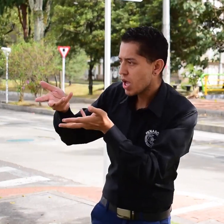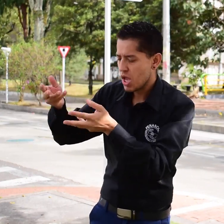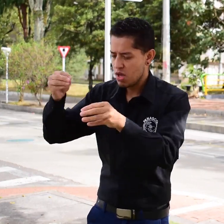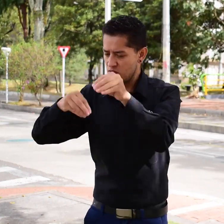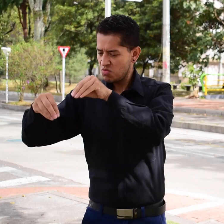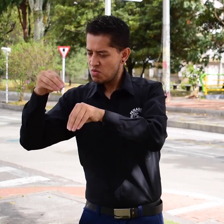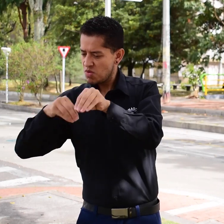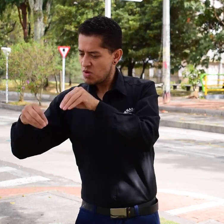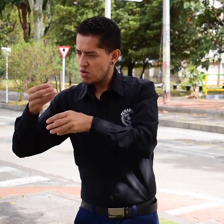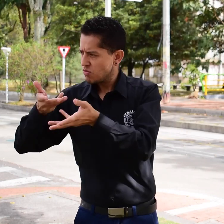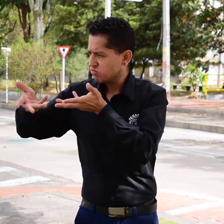decisiones